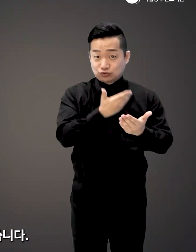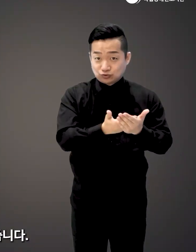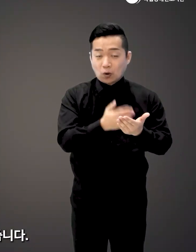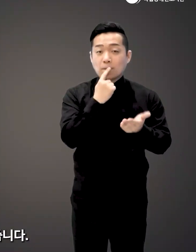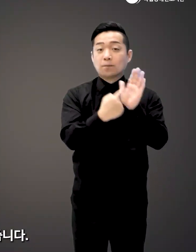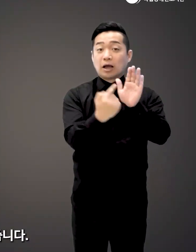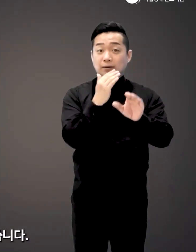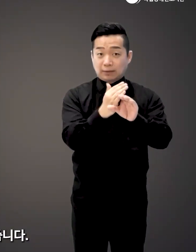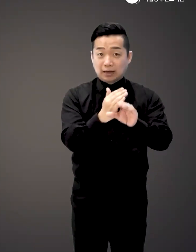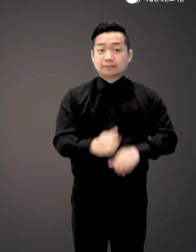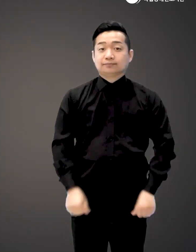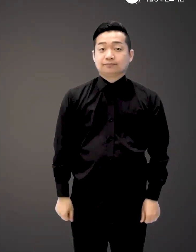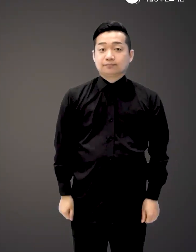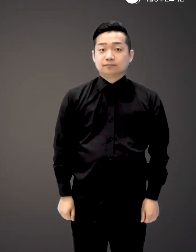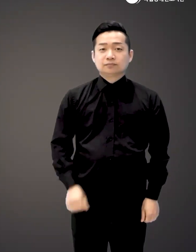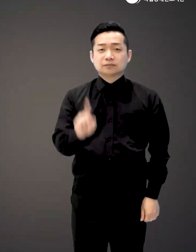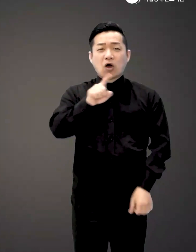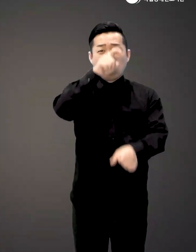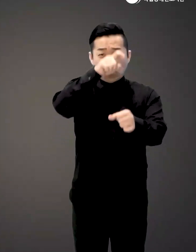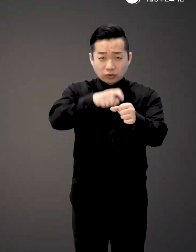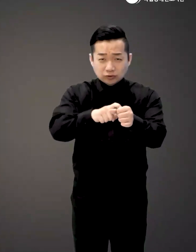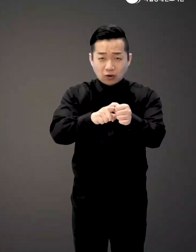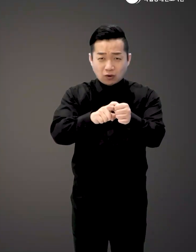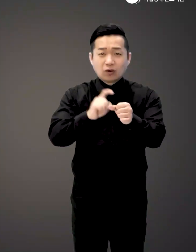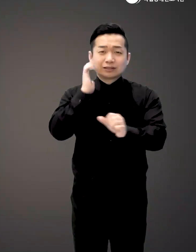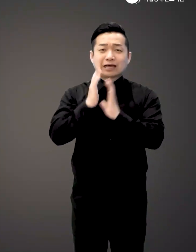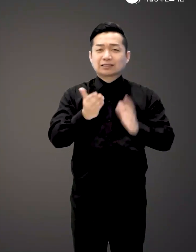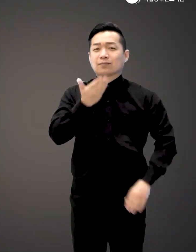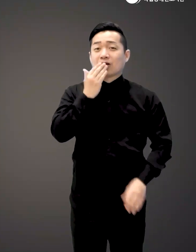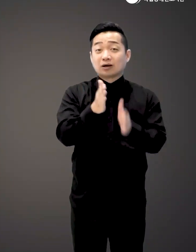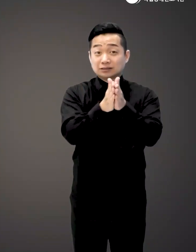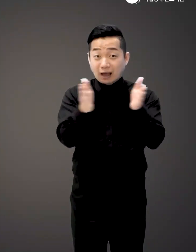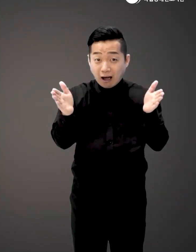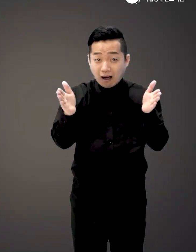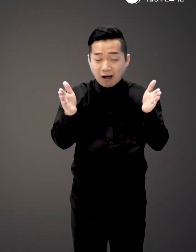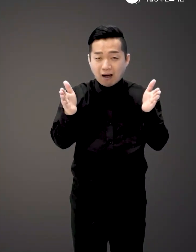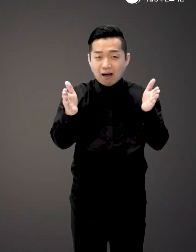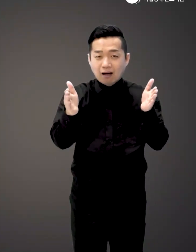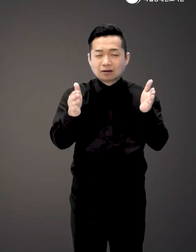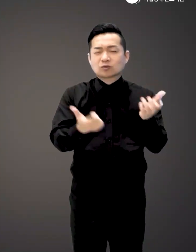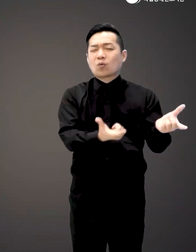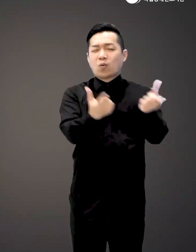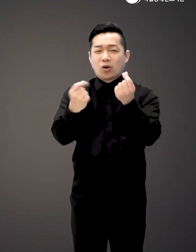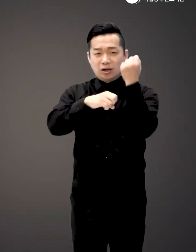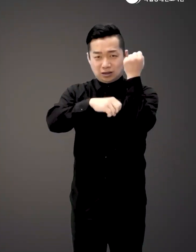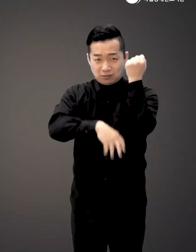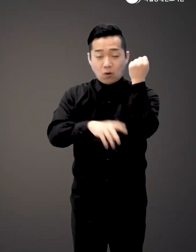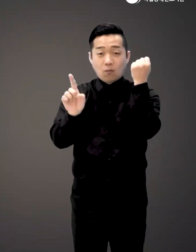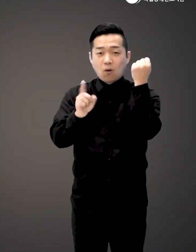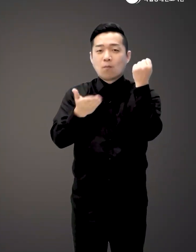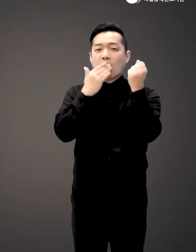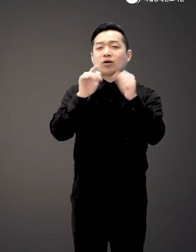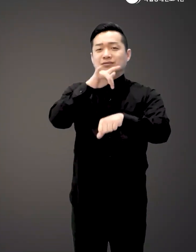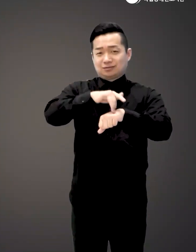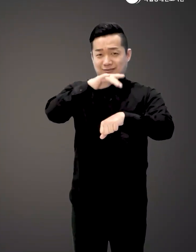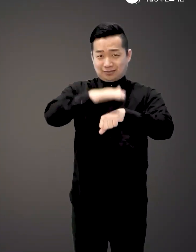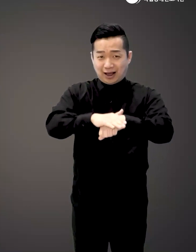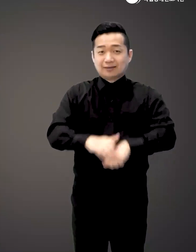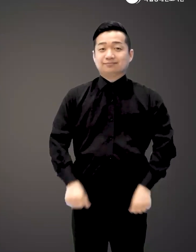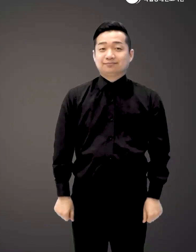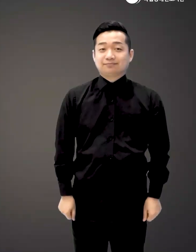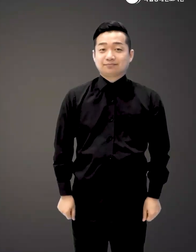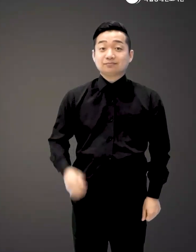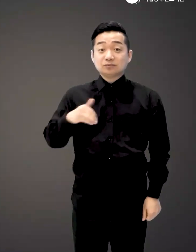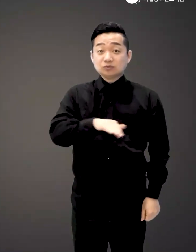핵심에 대해서 말해줍니다 어떤 목적으로 채식을 시작하든 결국 기본 바탕은 식습관이라는 사실이죠